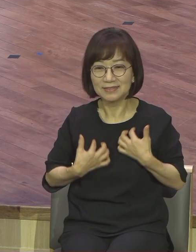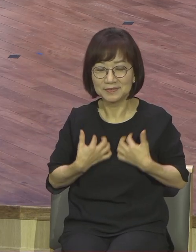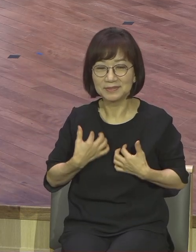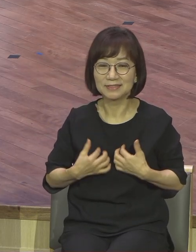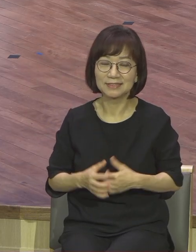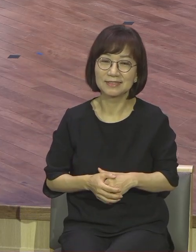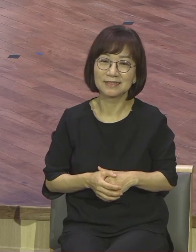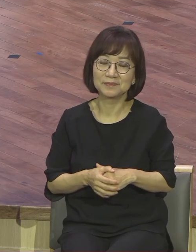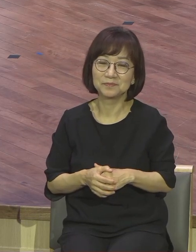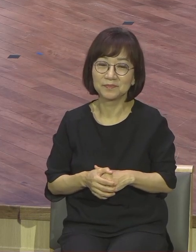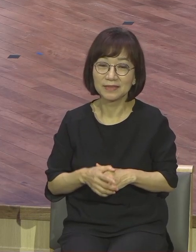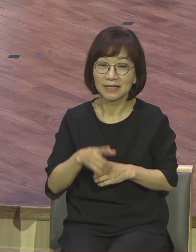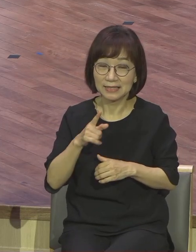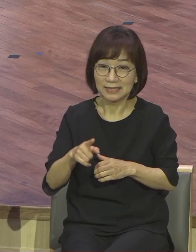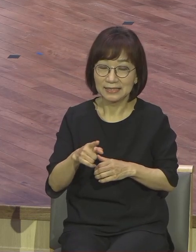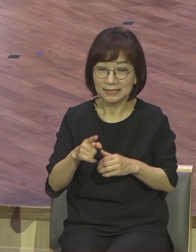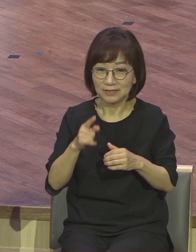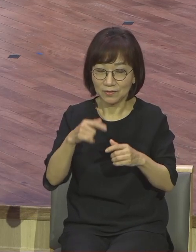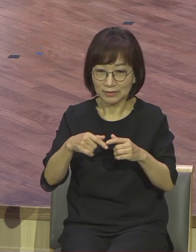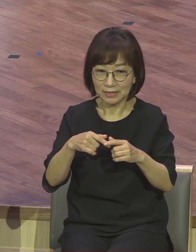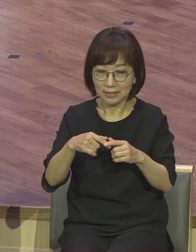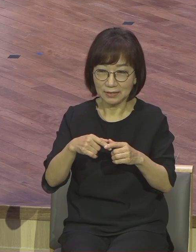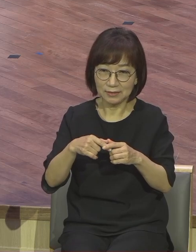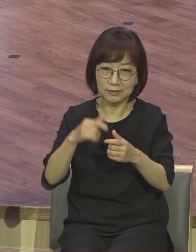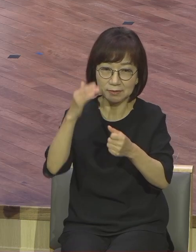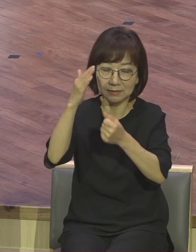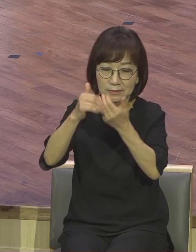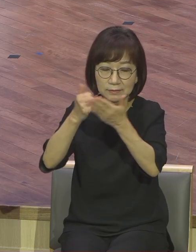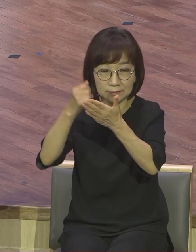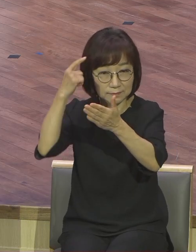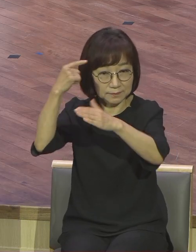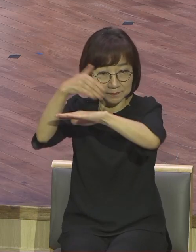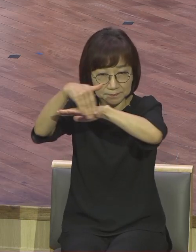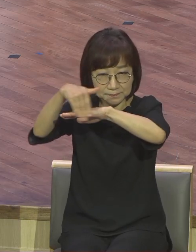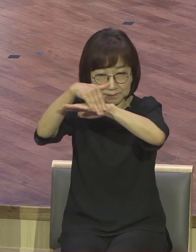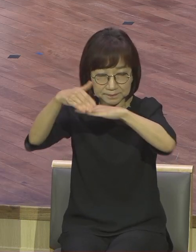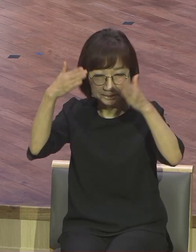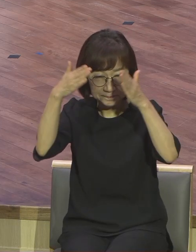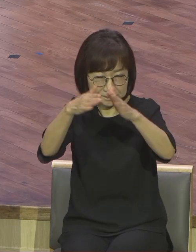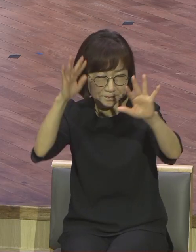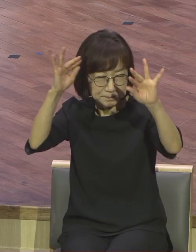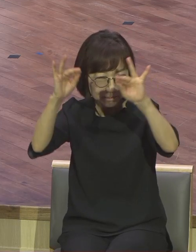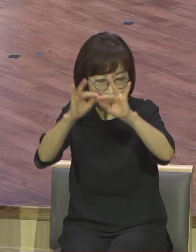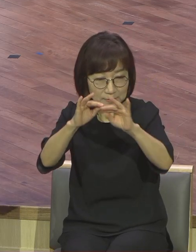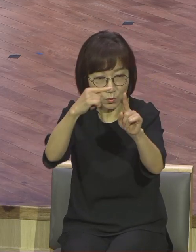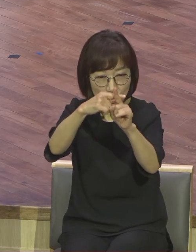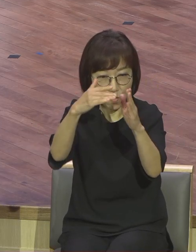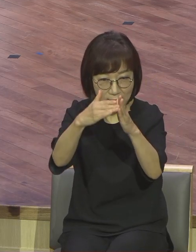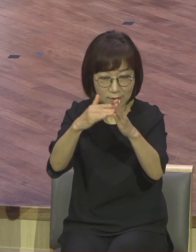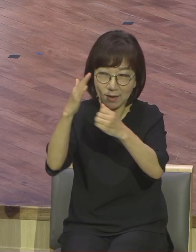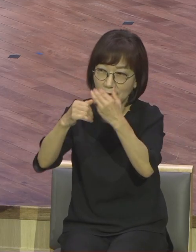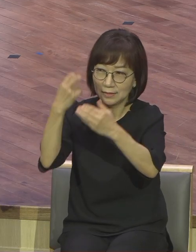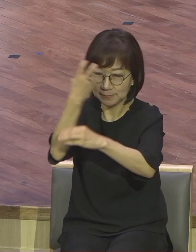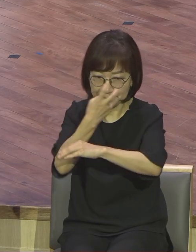교회를 하나님이 어떻게 보시겠어요. 눈동자가 지켜주셨어요. 이 일을 위해서 함께 기도하고 헌신한